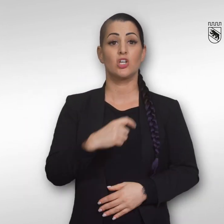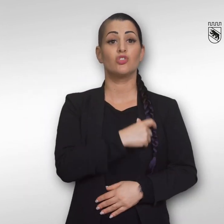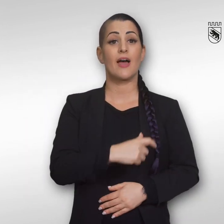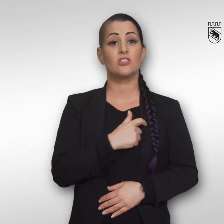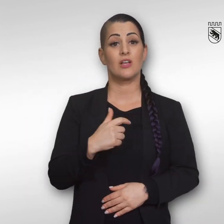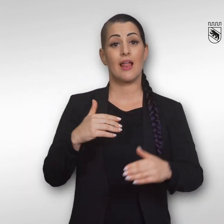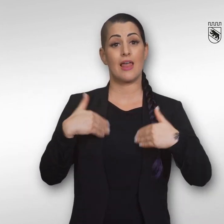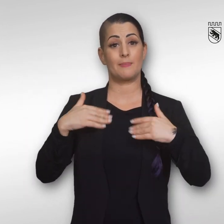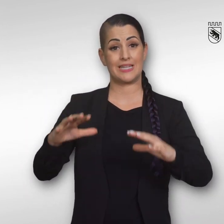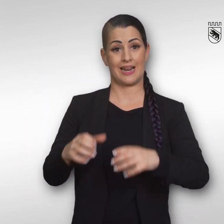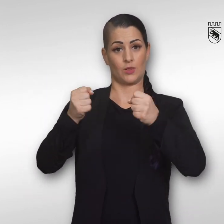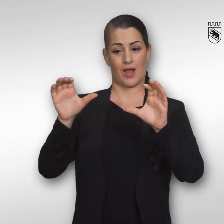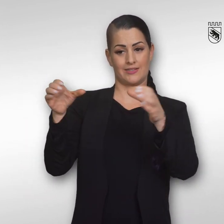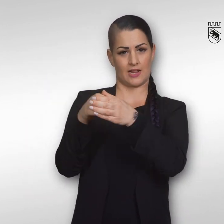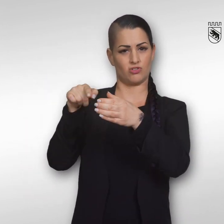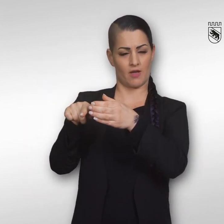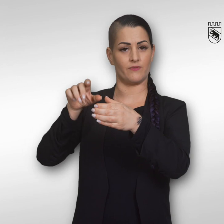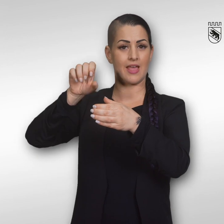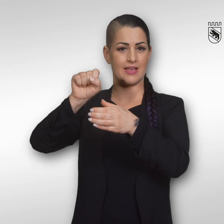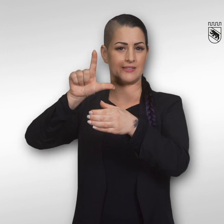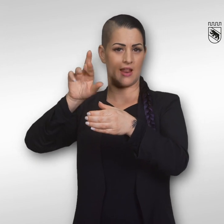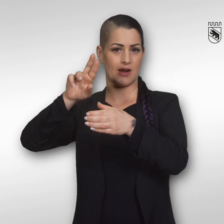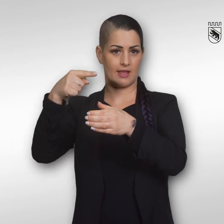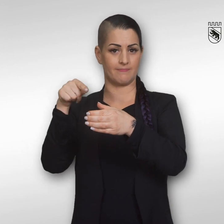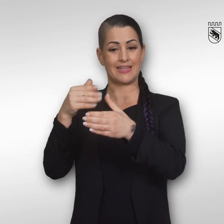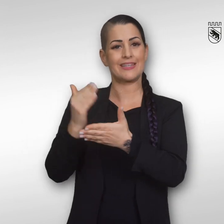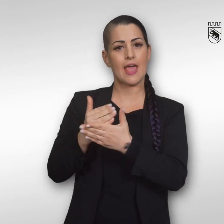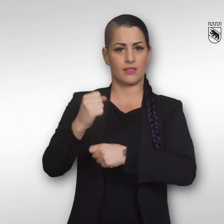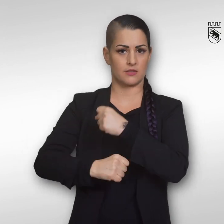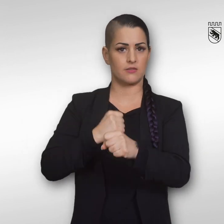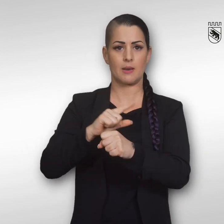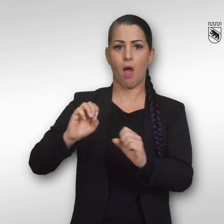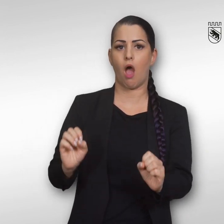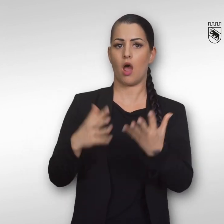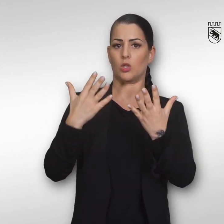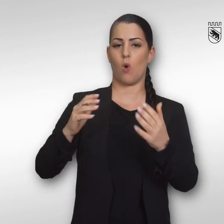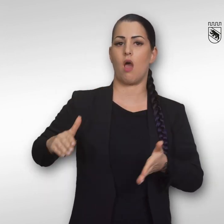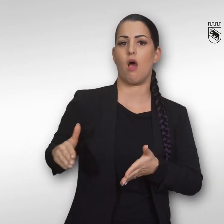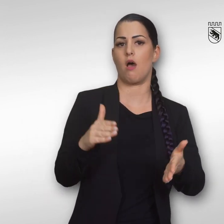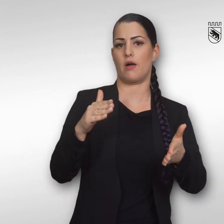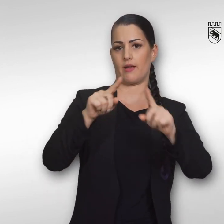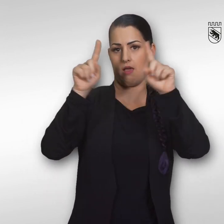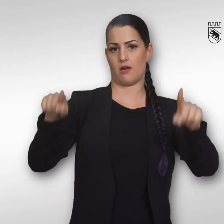Die Schweizerische Lebensrettungsgesellschaft SLRG gibt jedes Jahr auch eine aktuelle Aarekarte heraus.